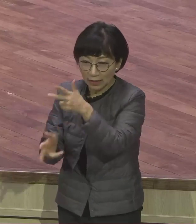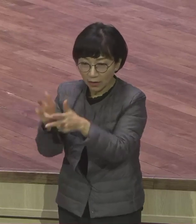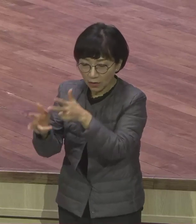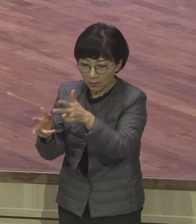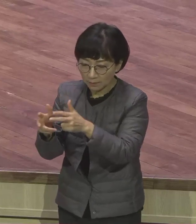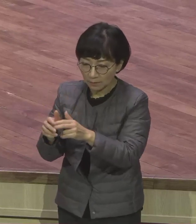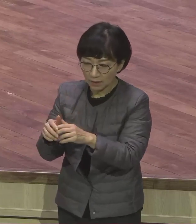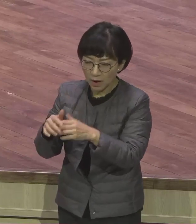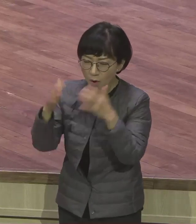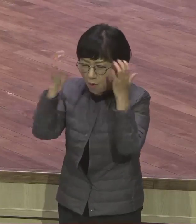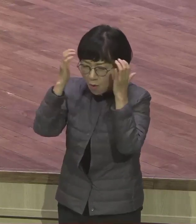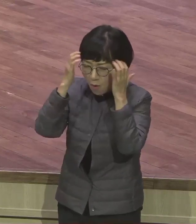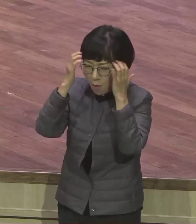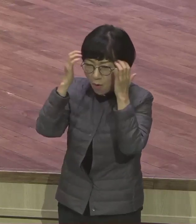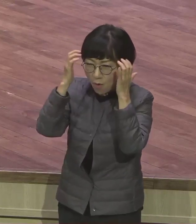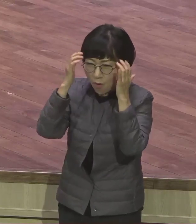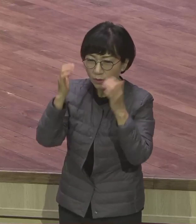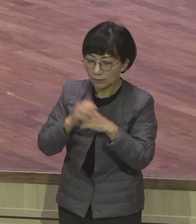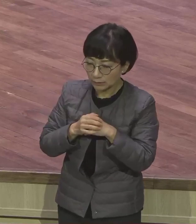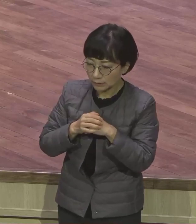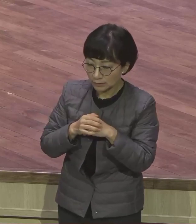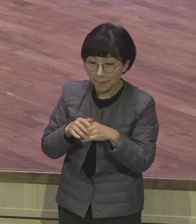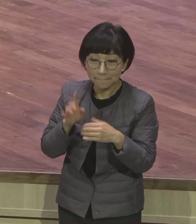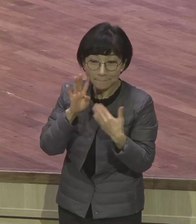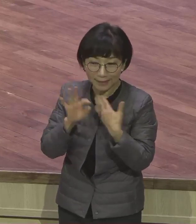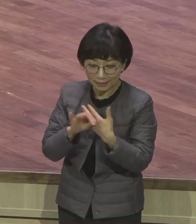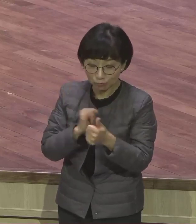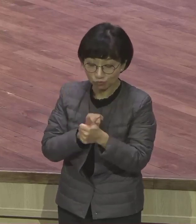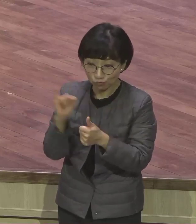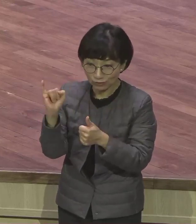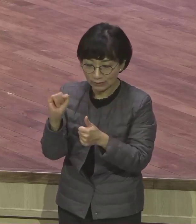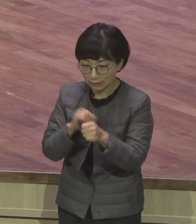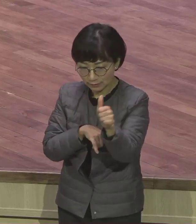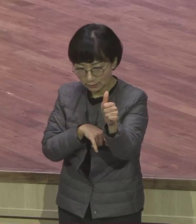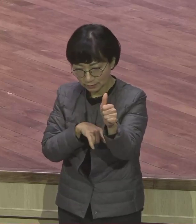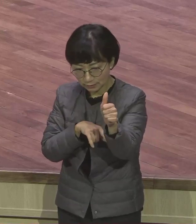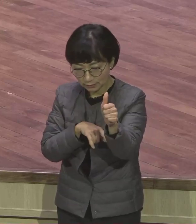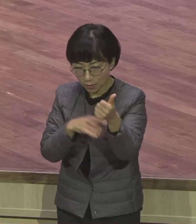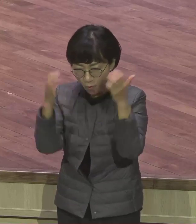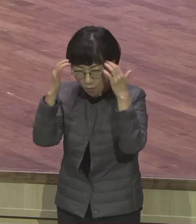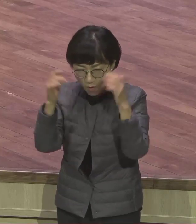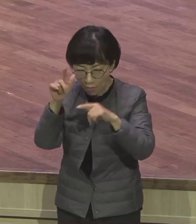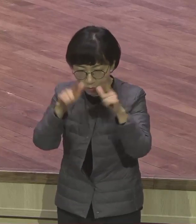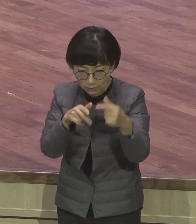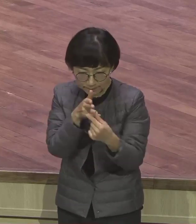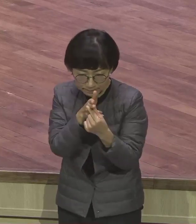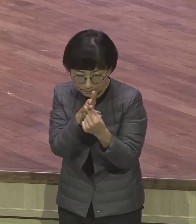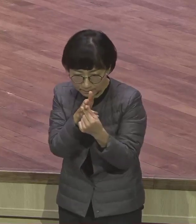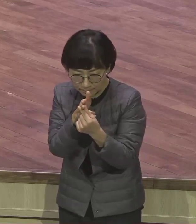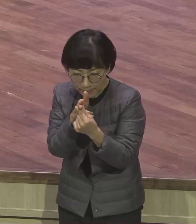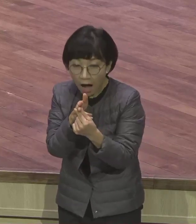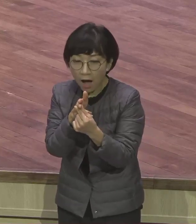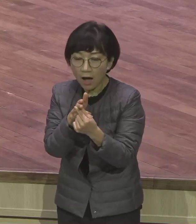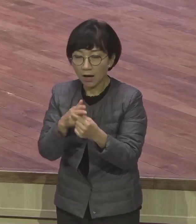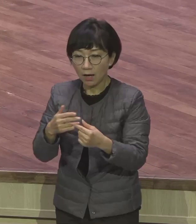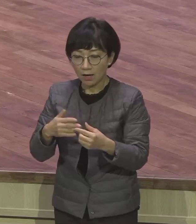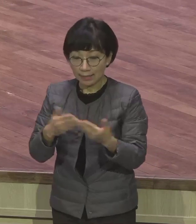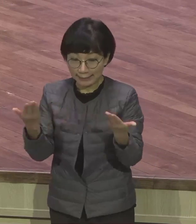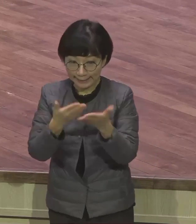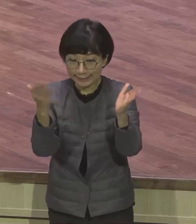가를 한 번만 보면 한 번만 제대로 보면 집에 들어오는 남편에게 발 안 씻을